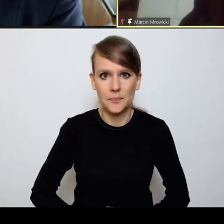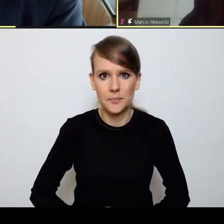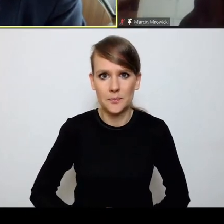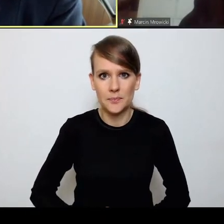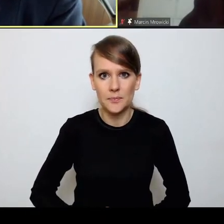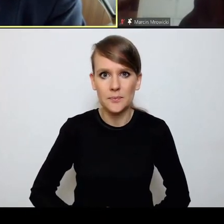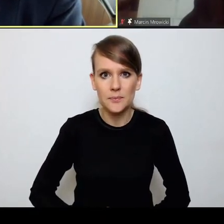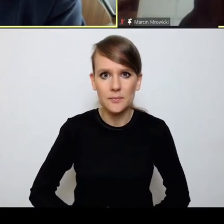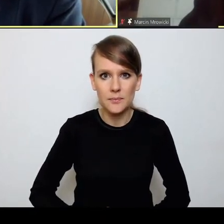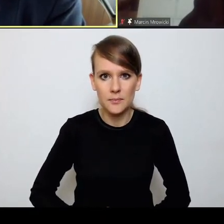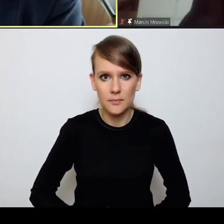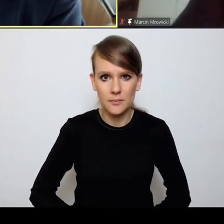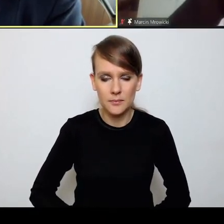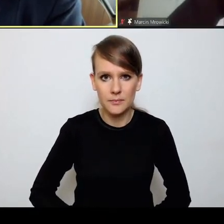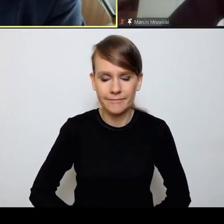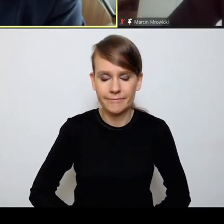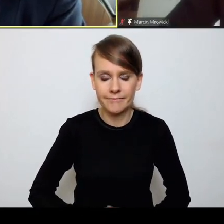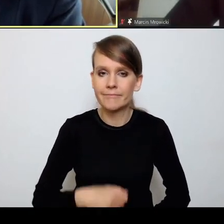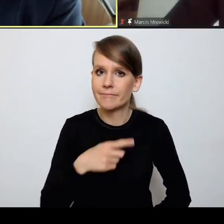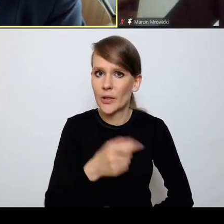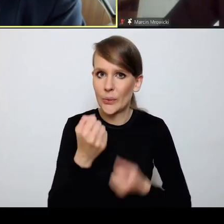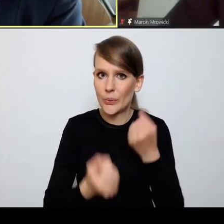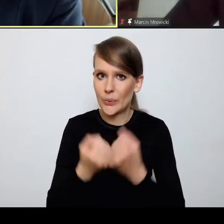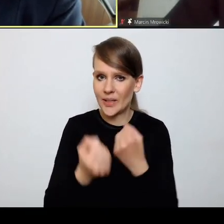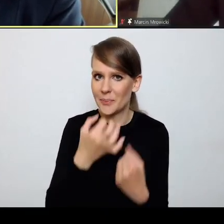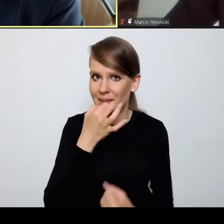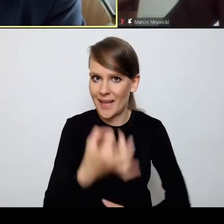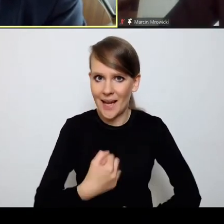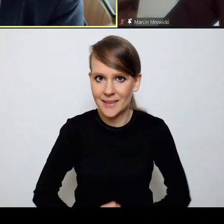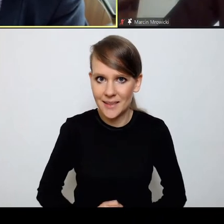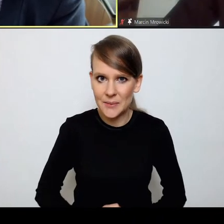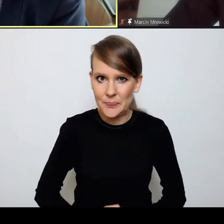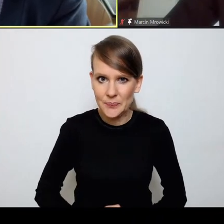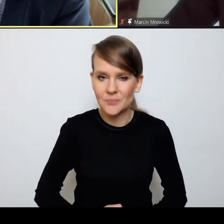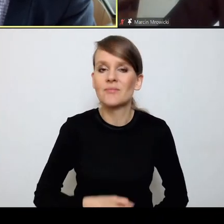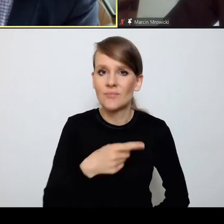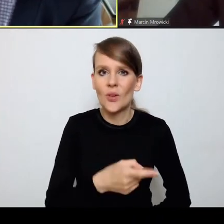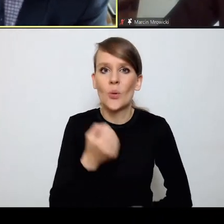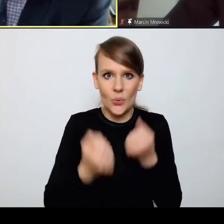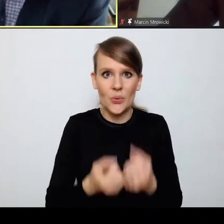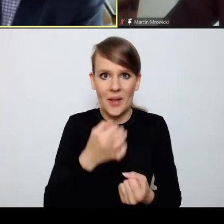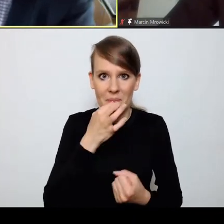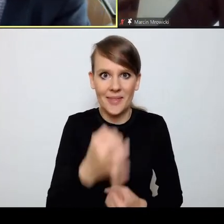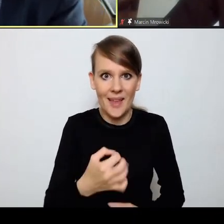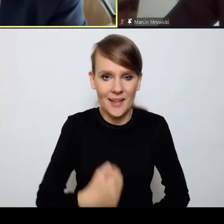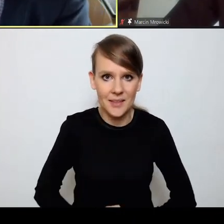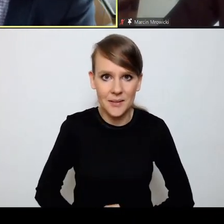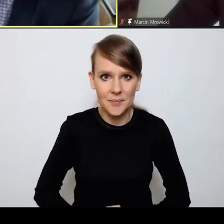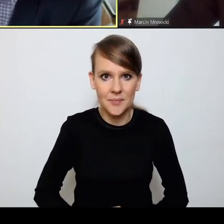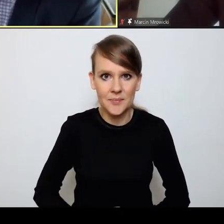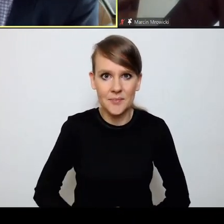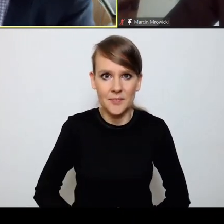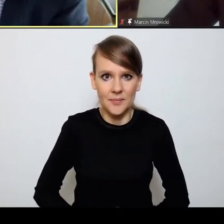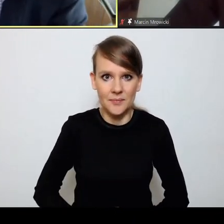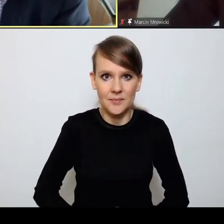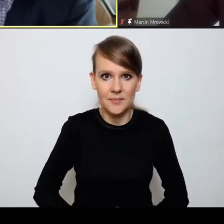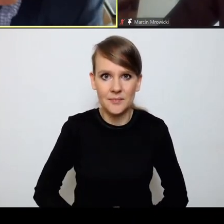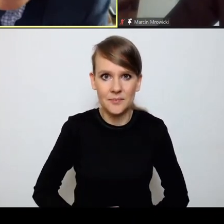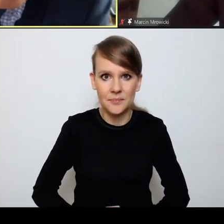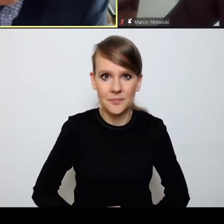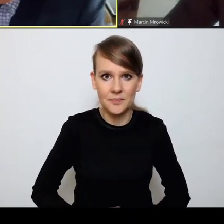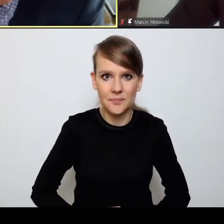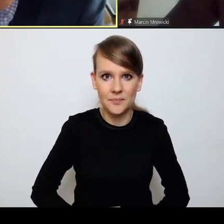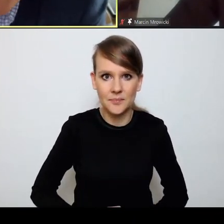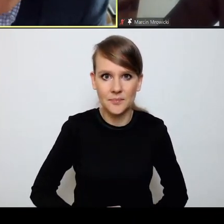To jest trudne pytanie. To jest trudne pytanie, dlatego że ja zacznę od, znowuż od